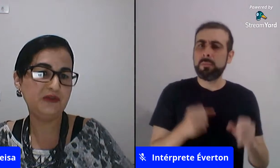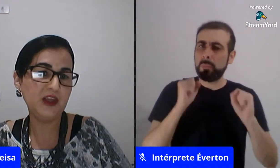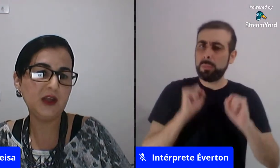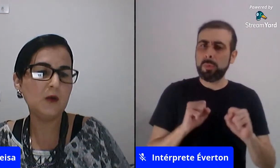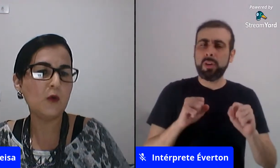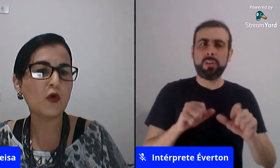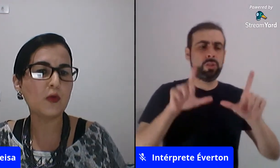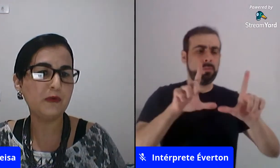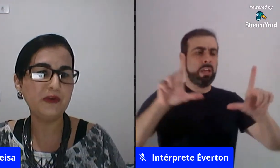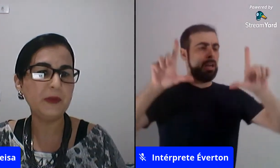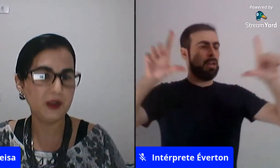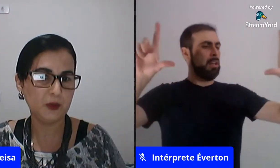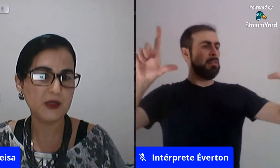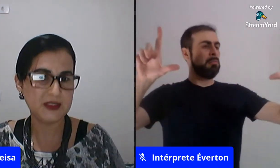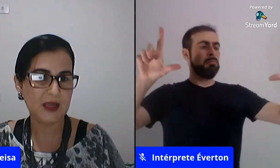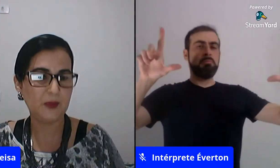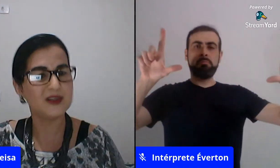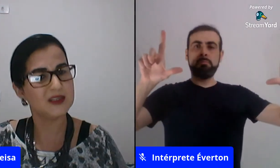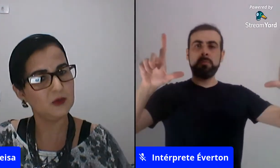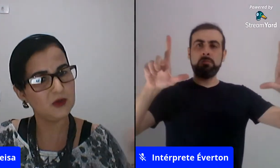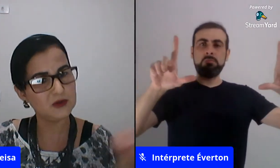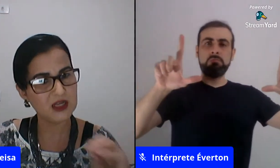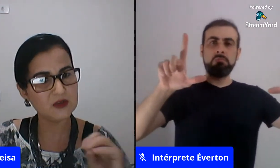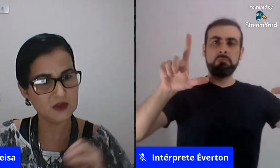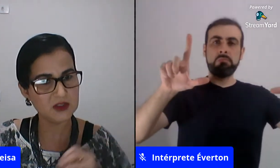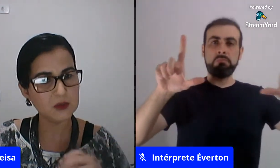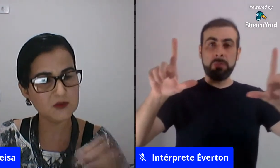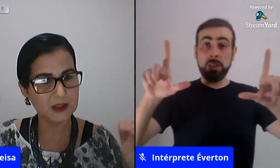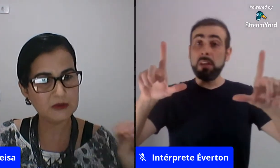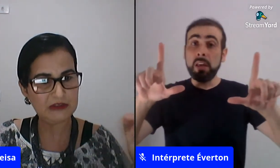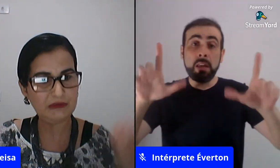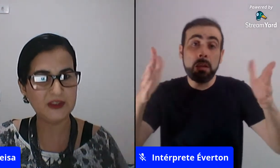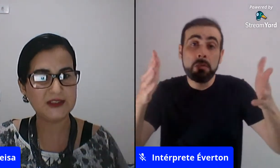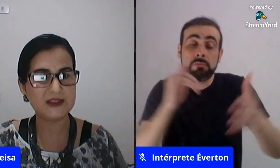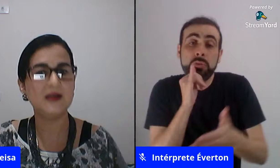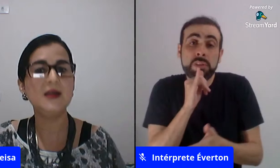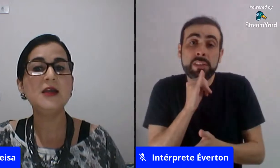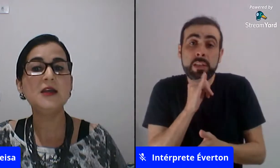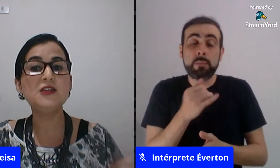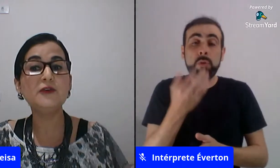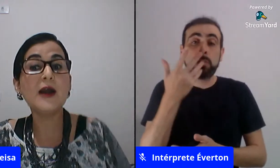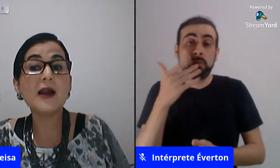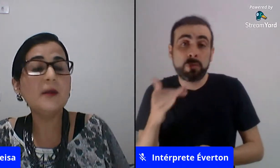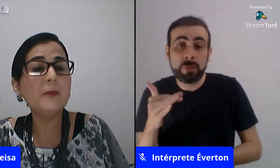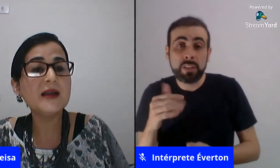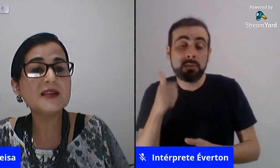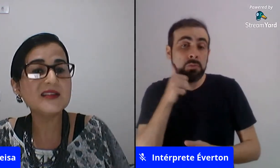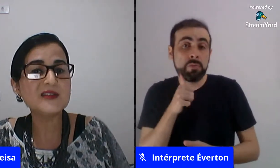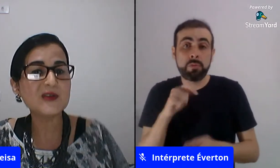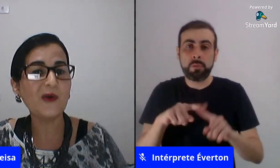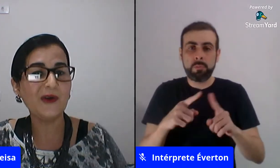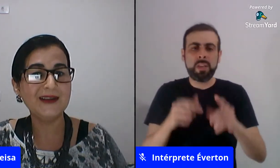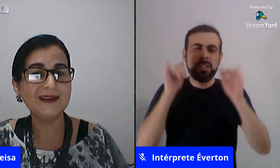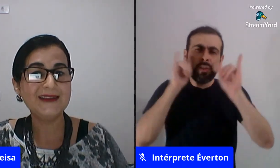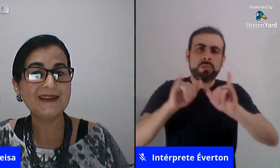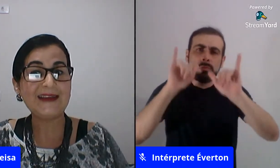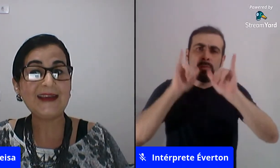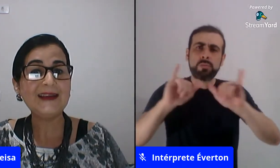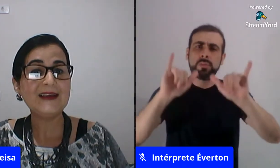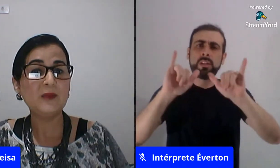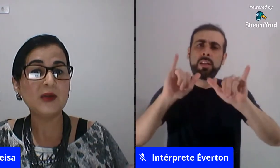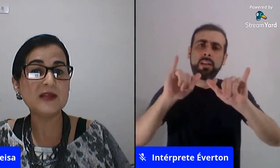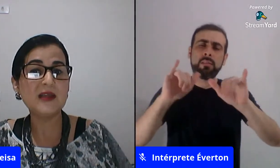objetificam o corpo feminino por exemplo mas aqui no nosso caso hoje nós estamos falando de infância divulgar campanhas na escola